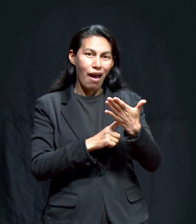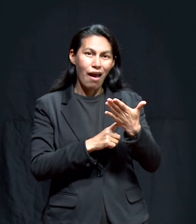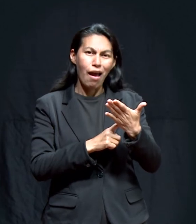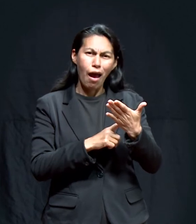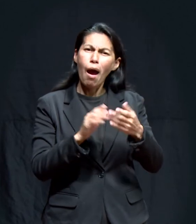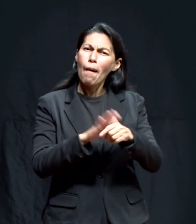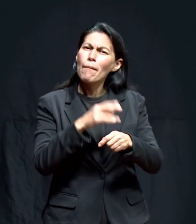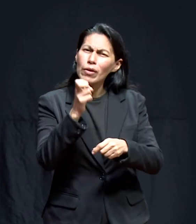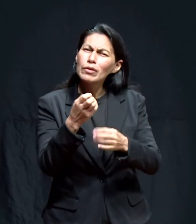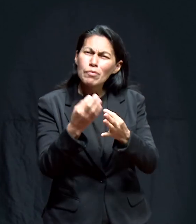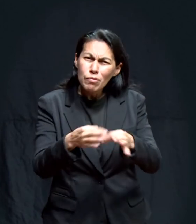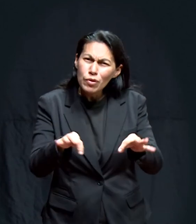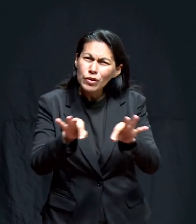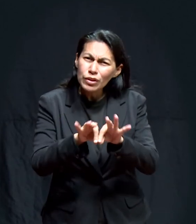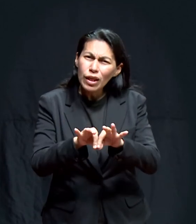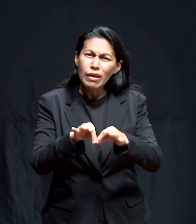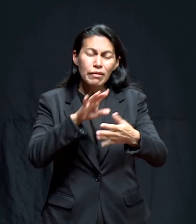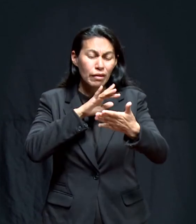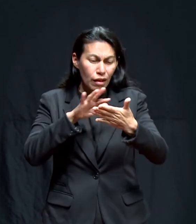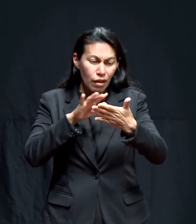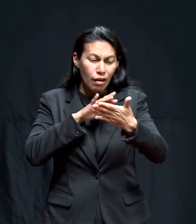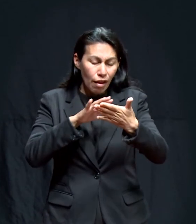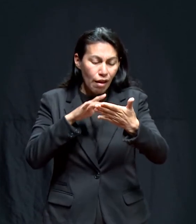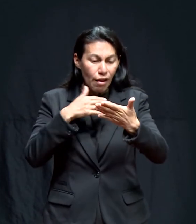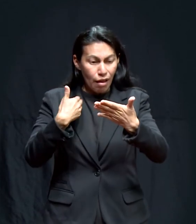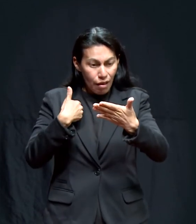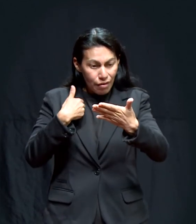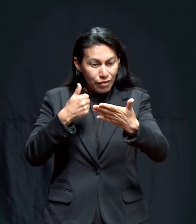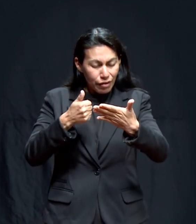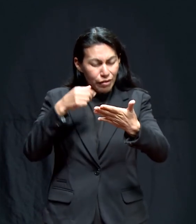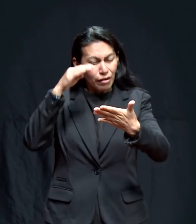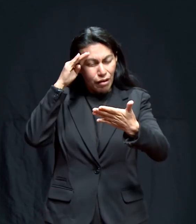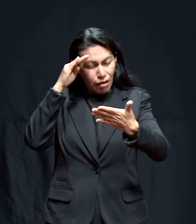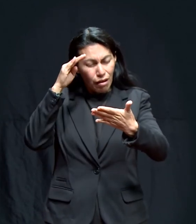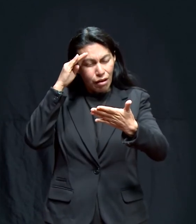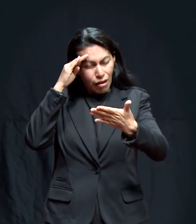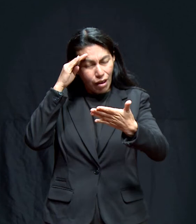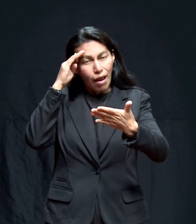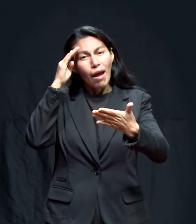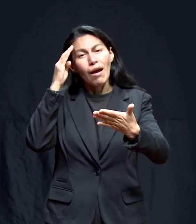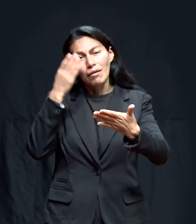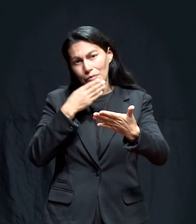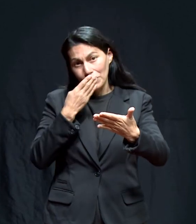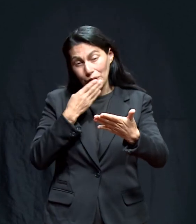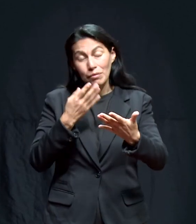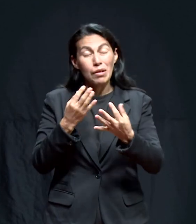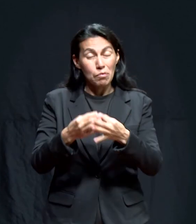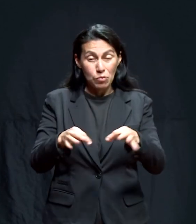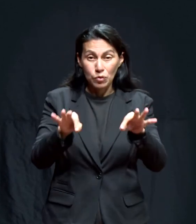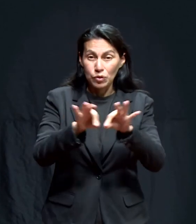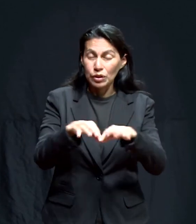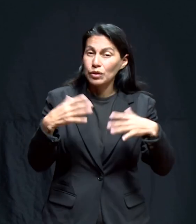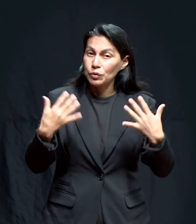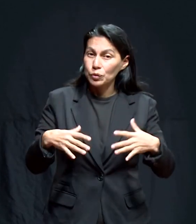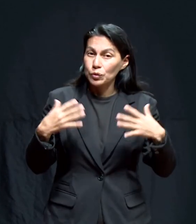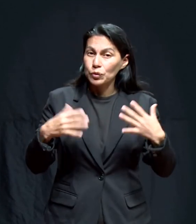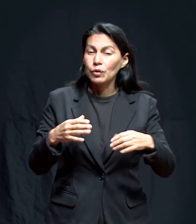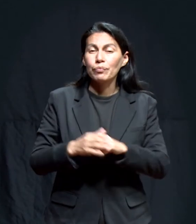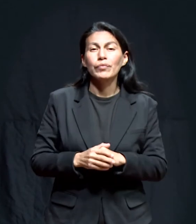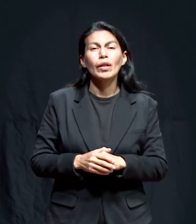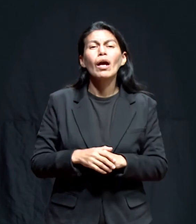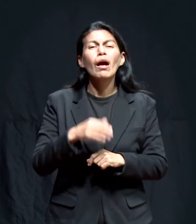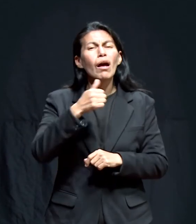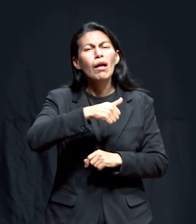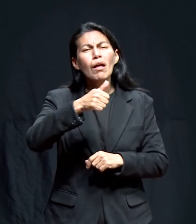palabra poderosa de Dios, la Biblia. De esa manera podemos disfrutar, conocer y disfrutar